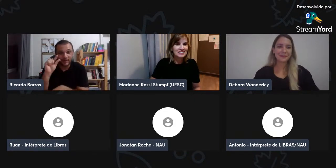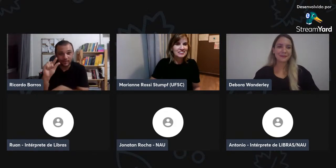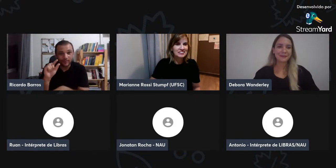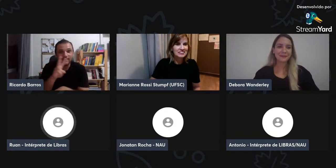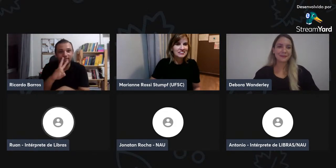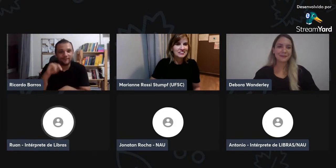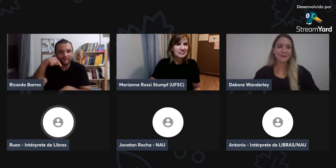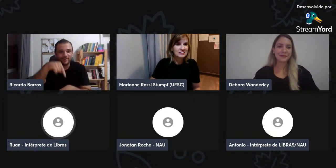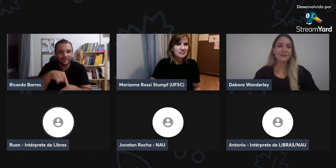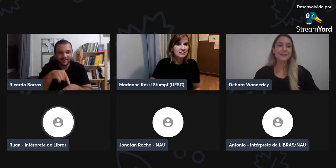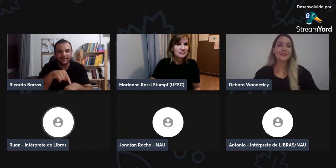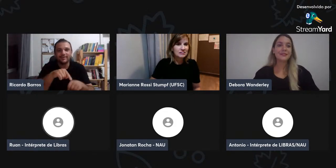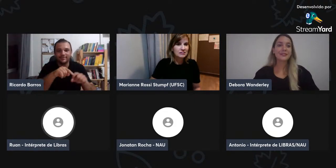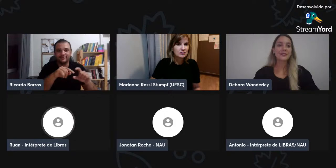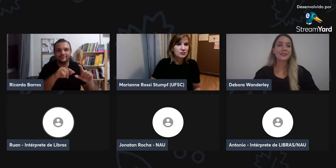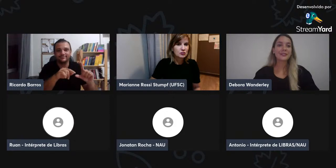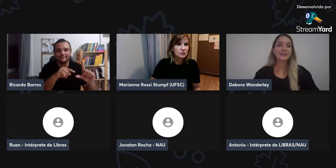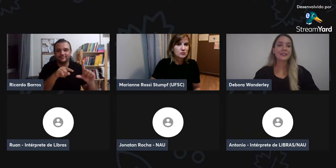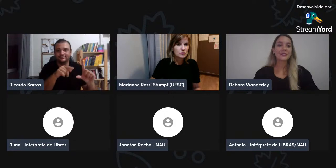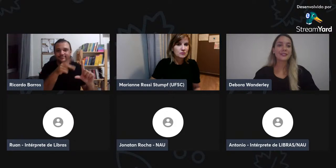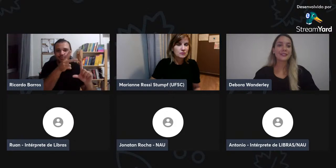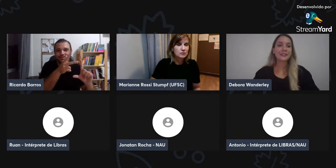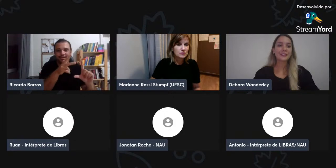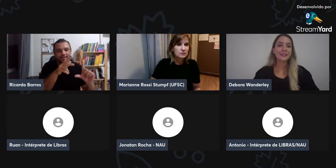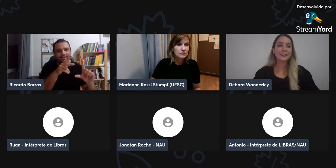E peço também que vocês,